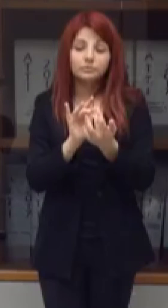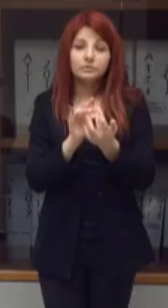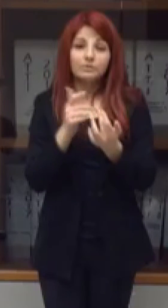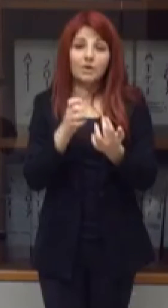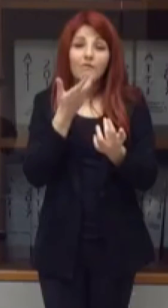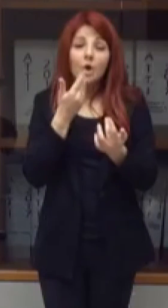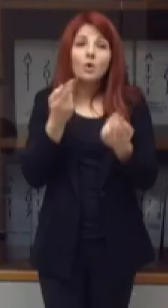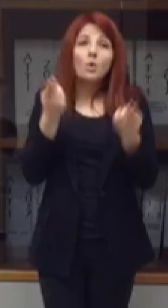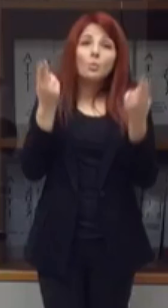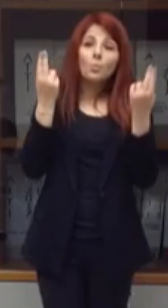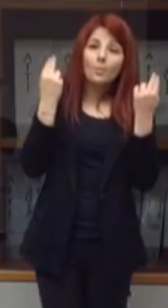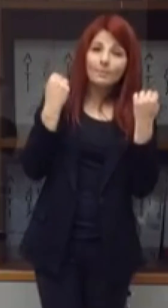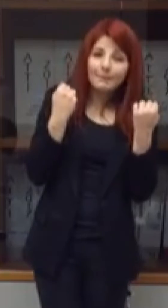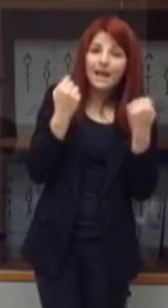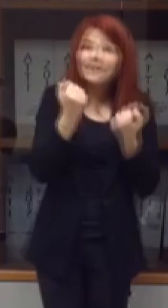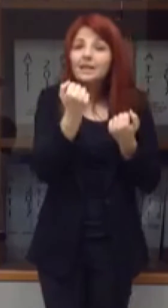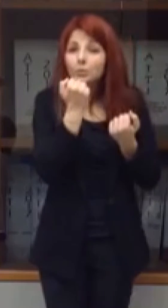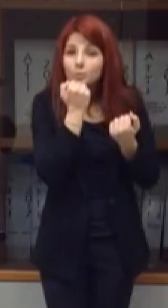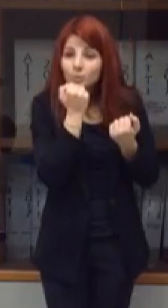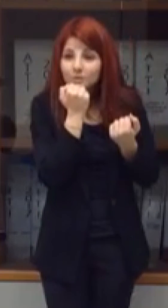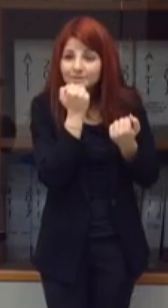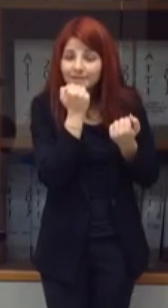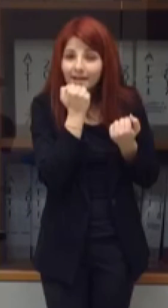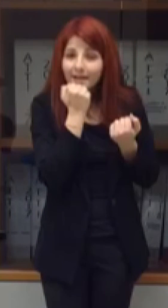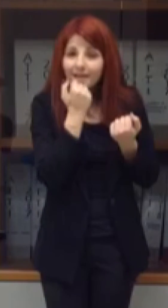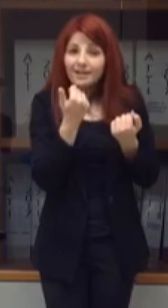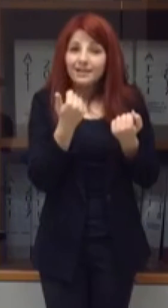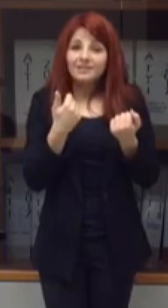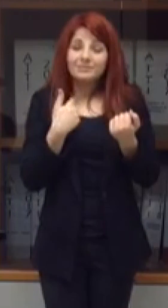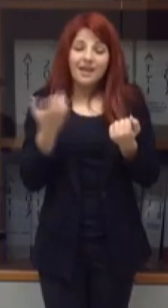Buon senso. State a casa, evitate di prendere o diffondere il coronavirus.